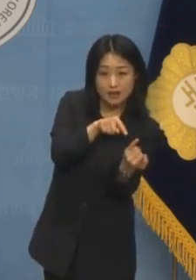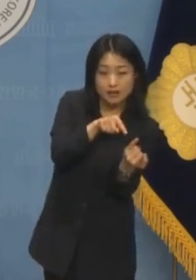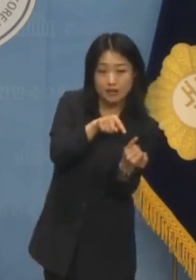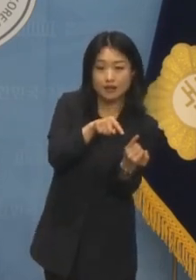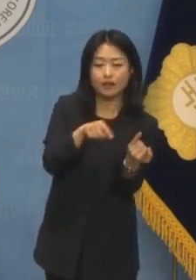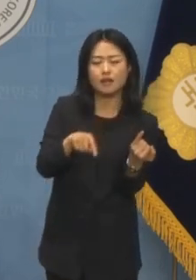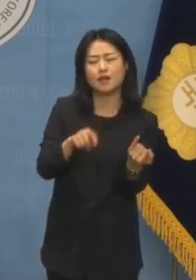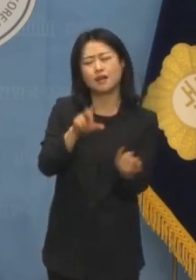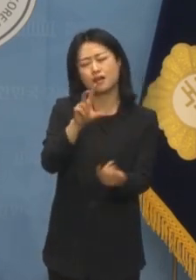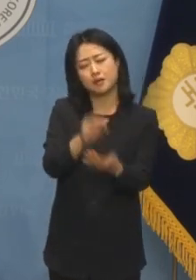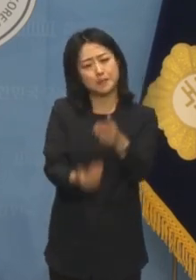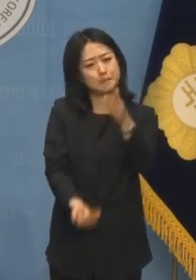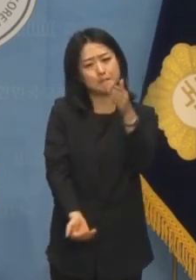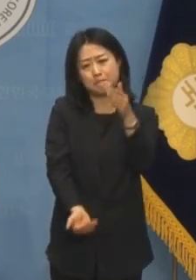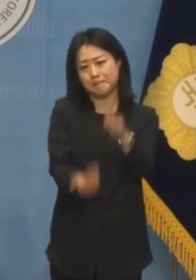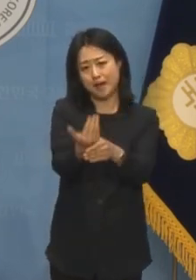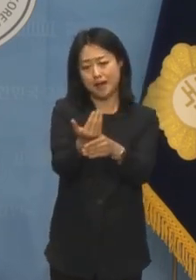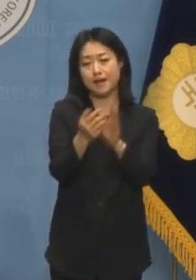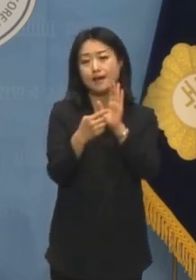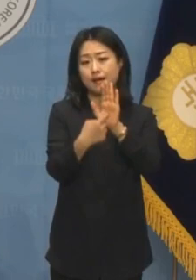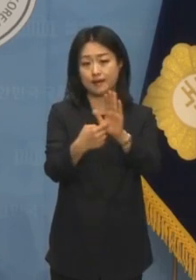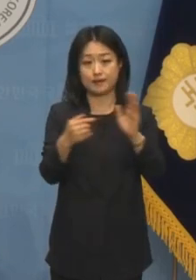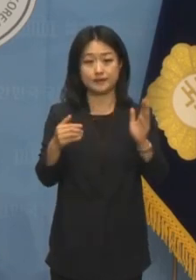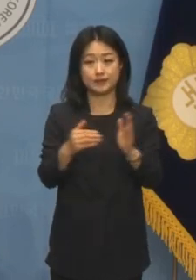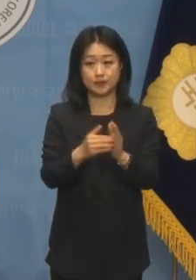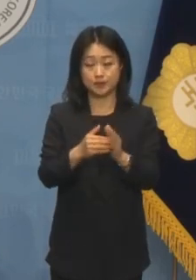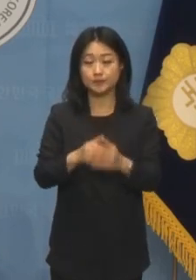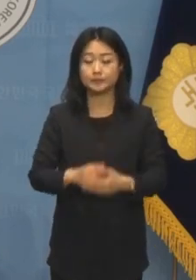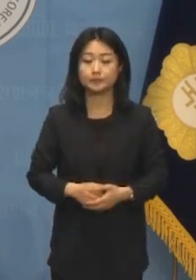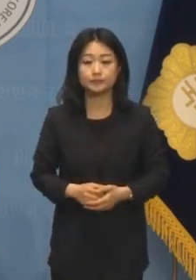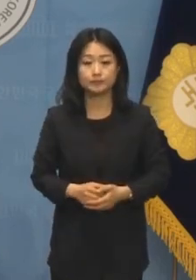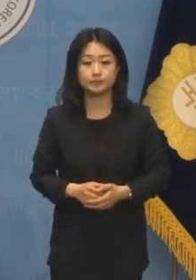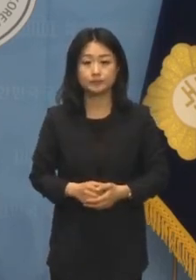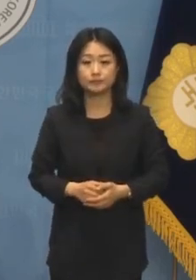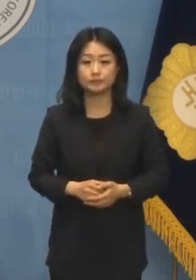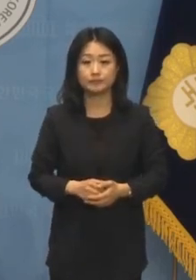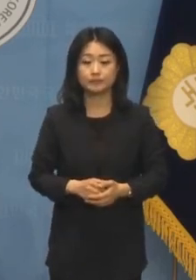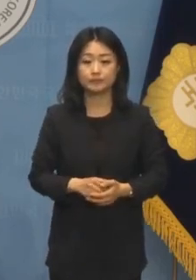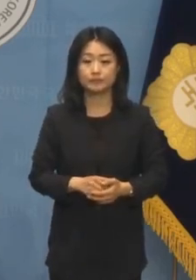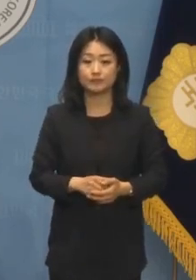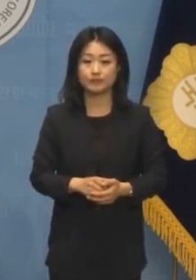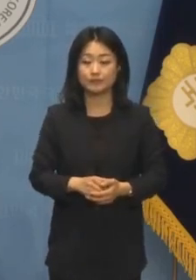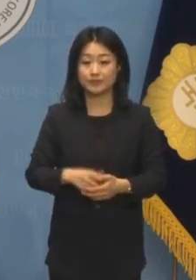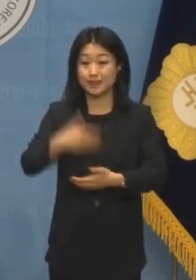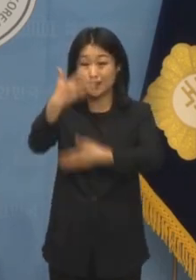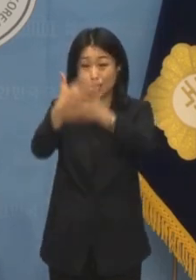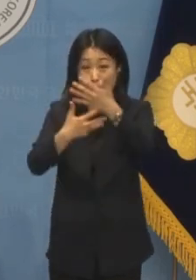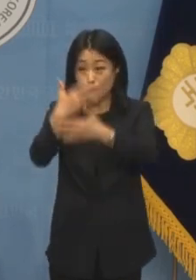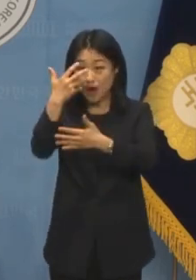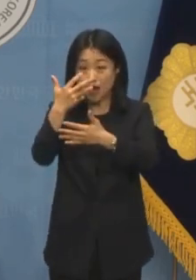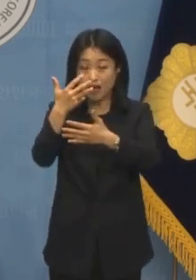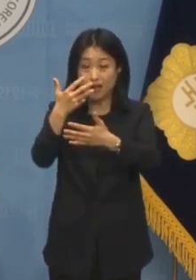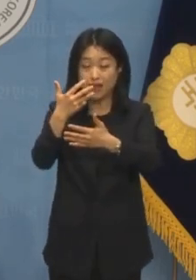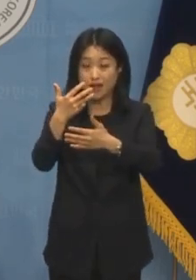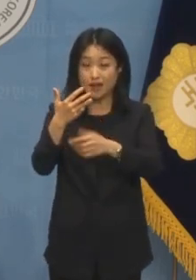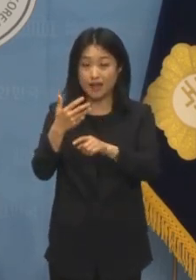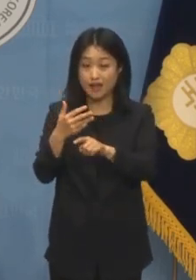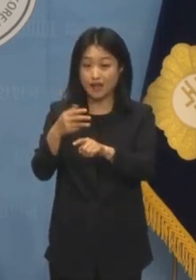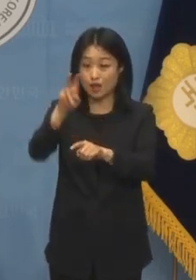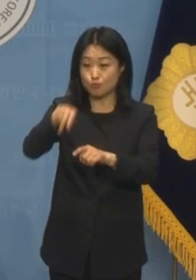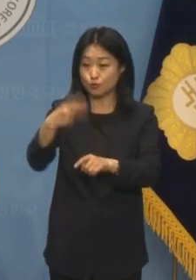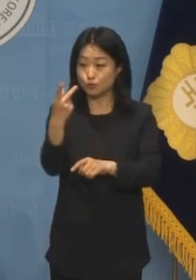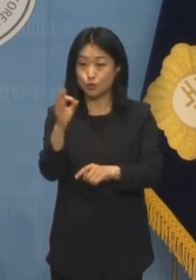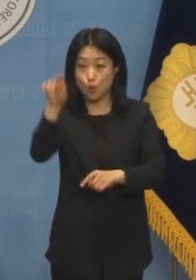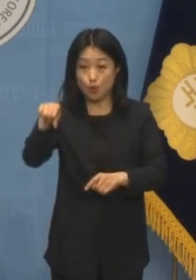인터넷에 해당 사건이 재조명되었습니다. 같은 이름으로 영화화되기도 한 가명의 피해자